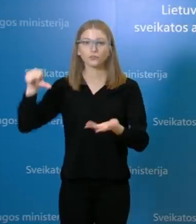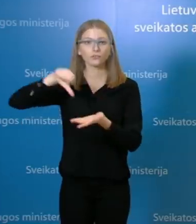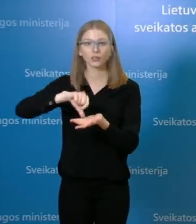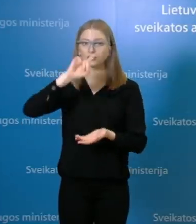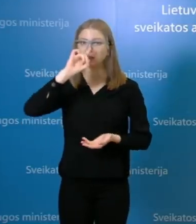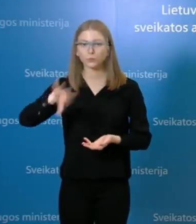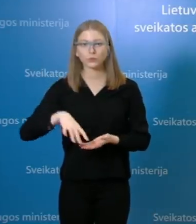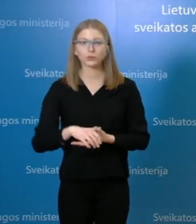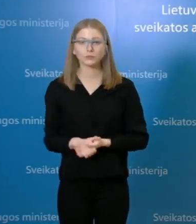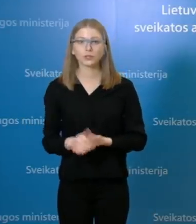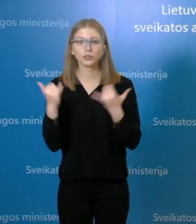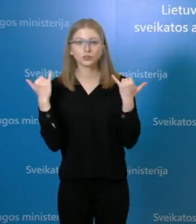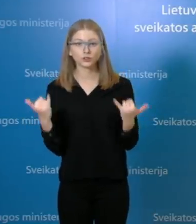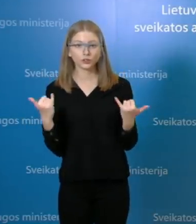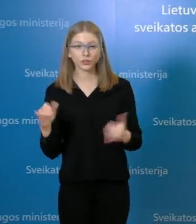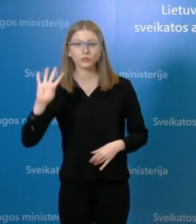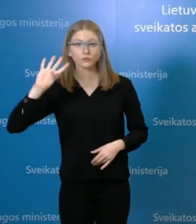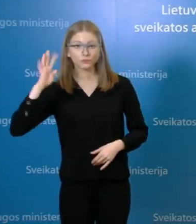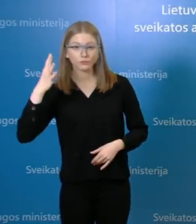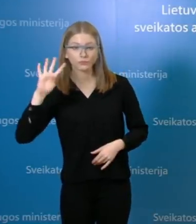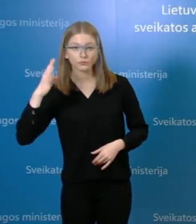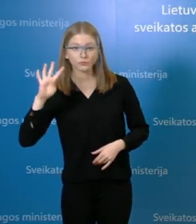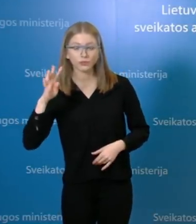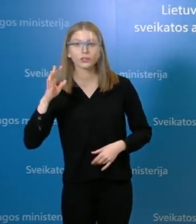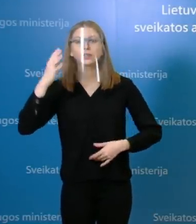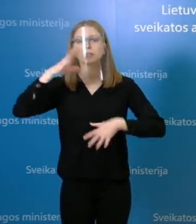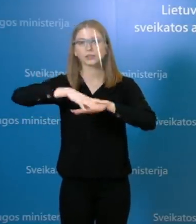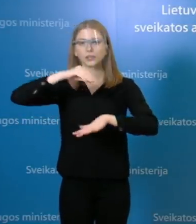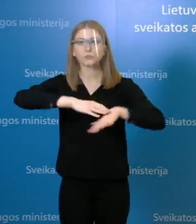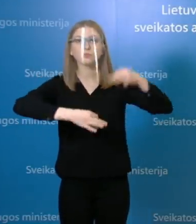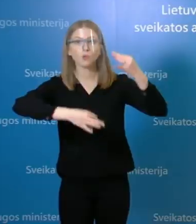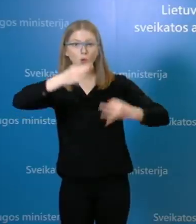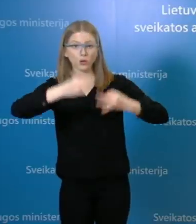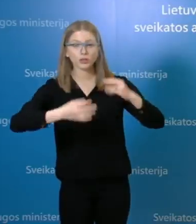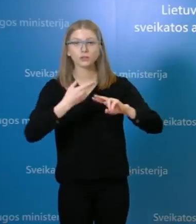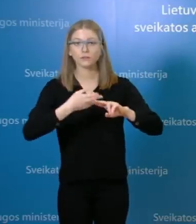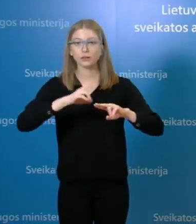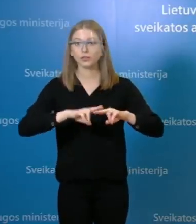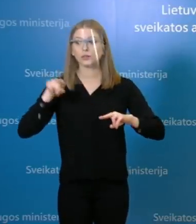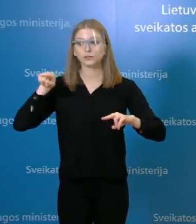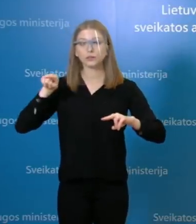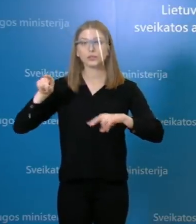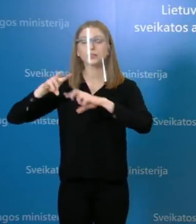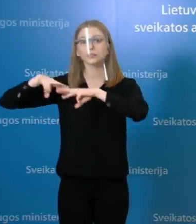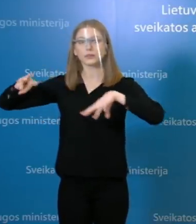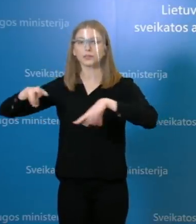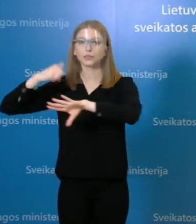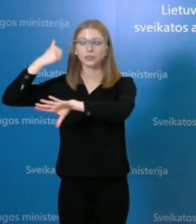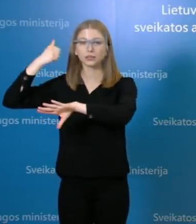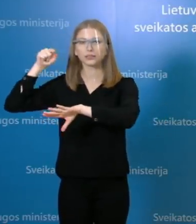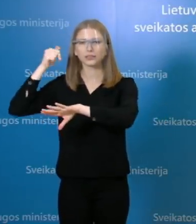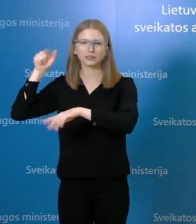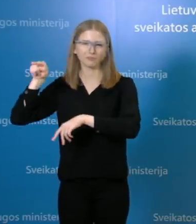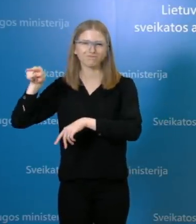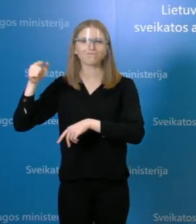žinote, šiandien ketvirtadienį yra Seimo posėdis, tai ministra žiniasklaida ten gali pasikalbinti